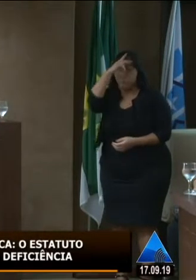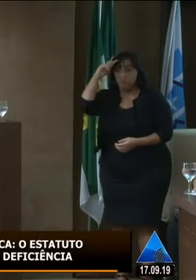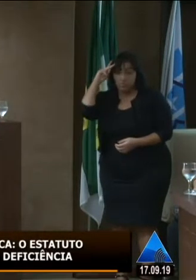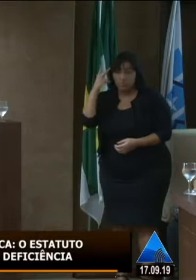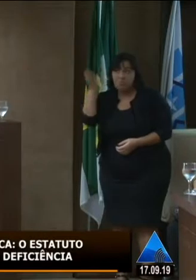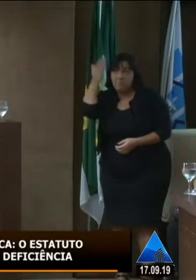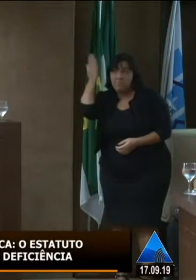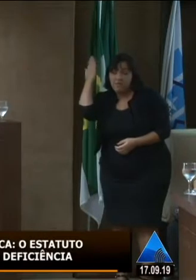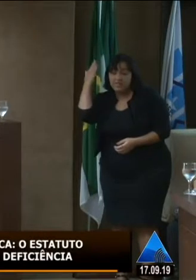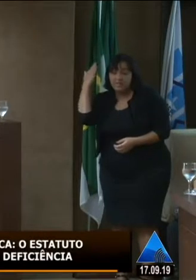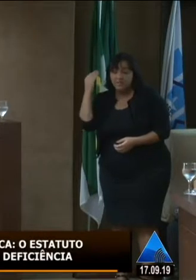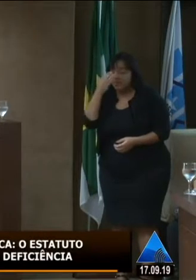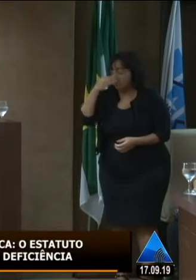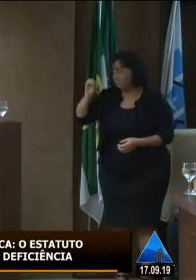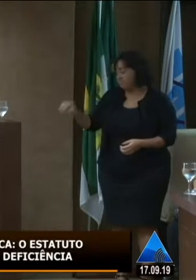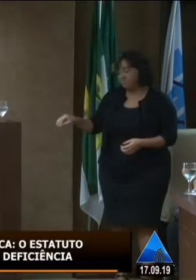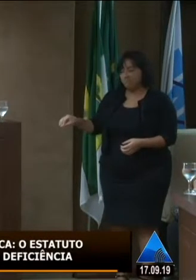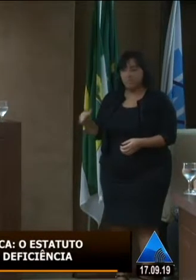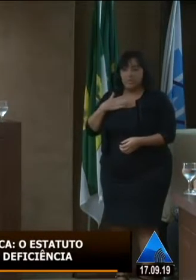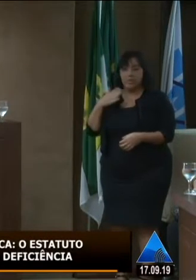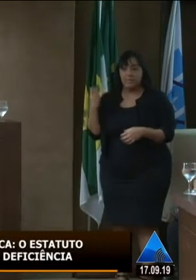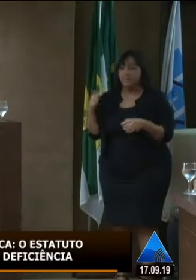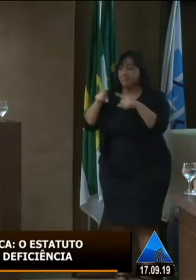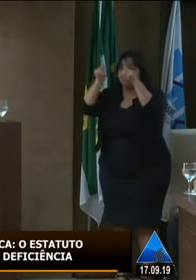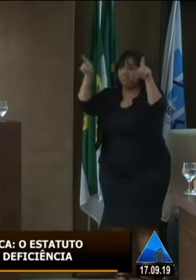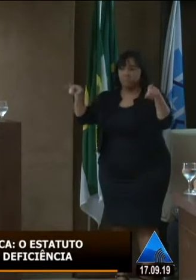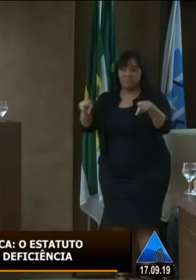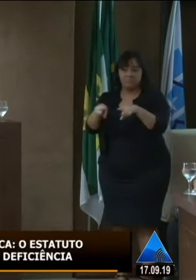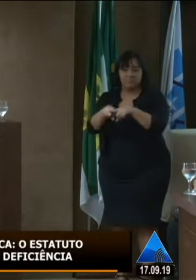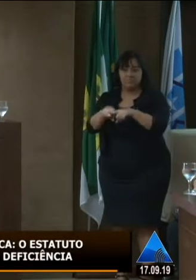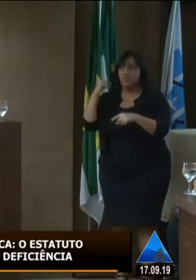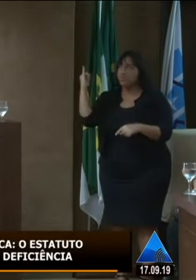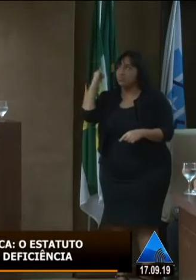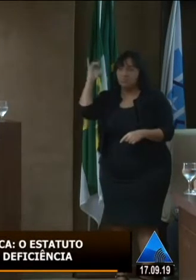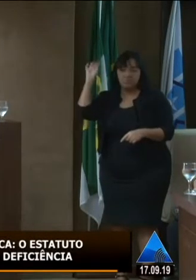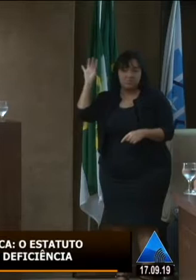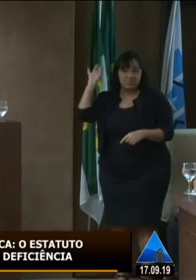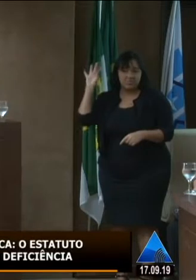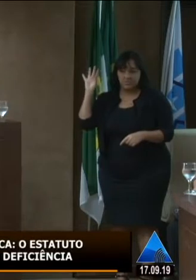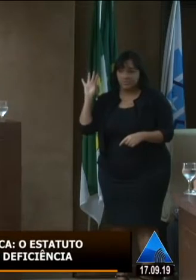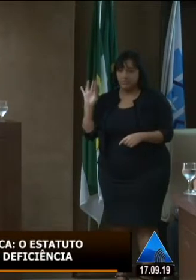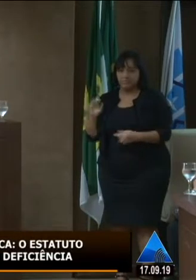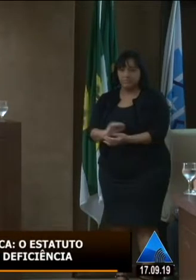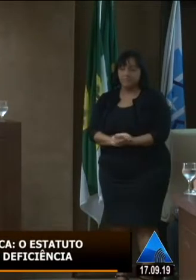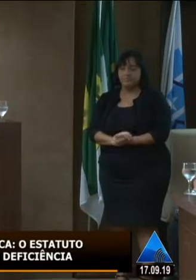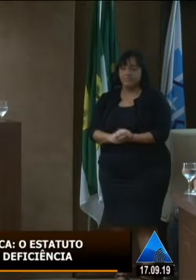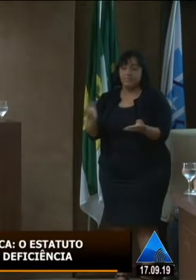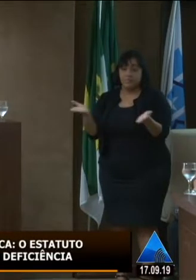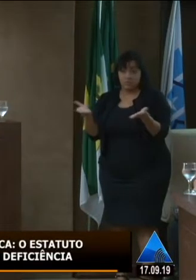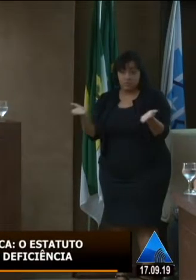nós éramos guardados dentro de uma caixa, dentro de uma sala. E o movimento da pessoa com deficiência